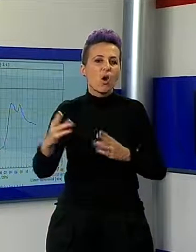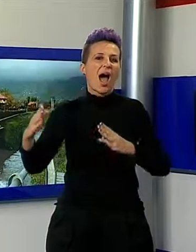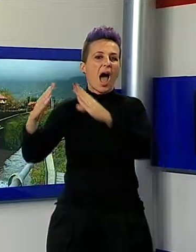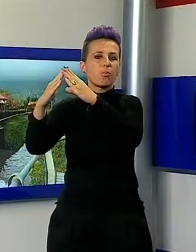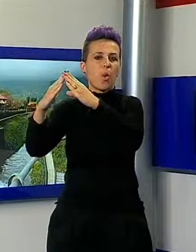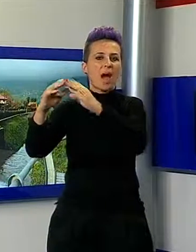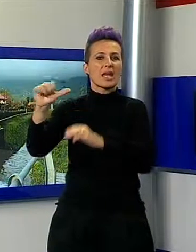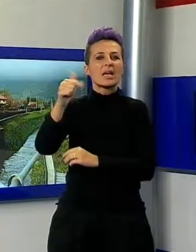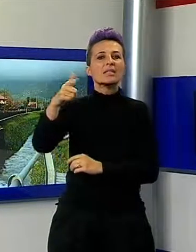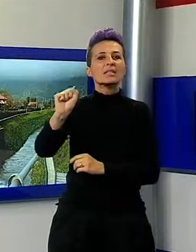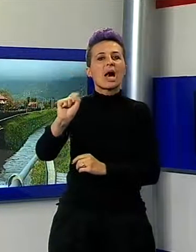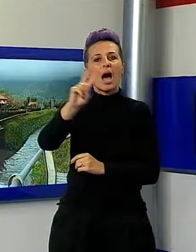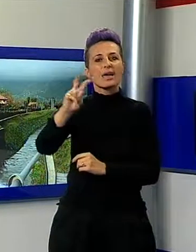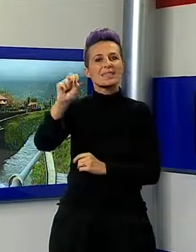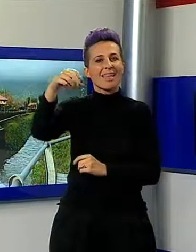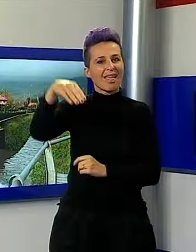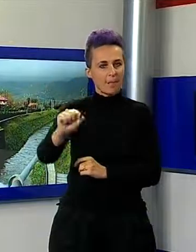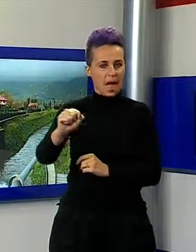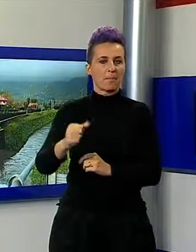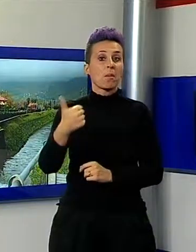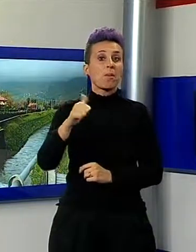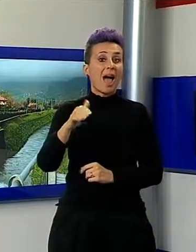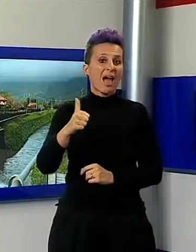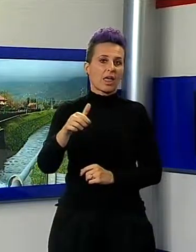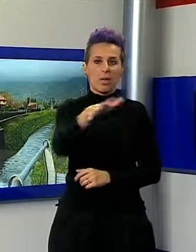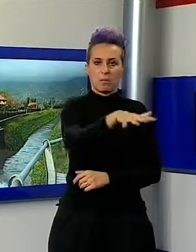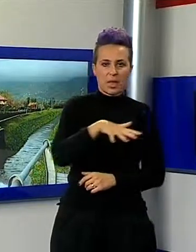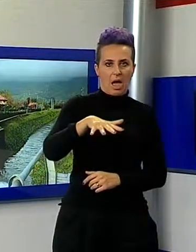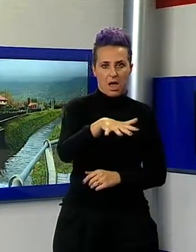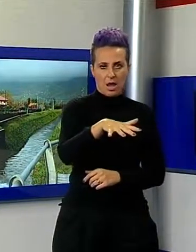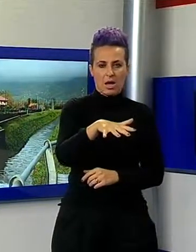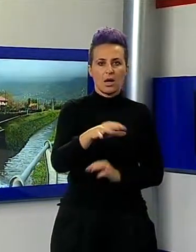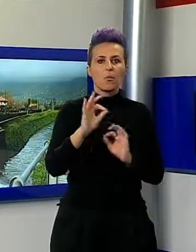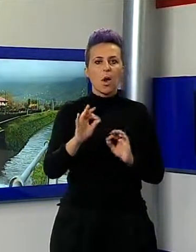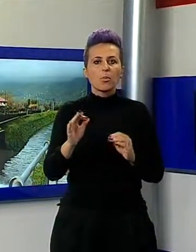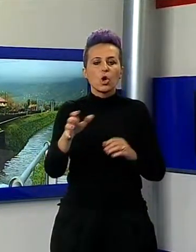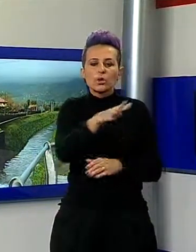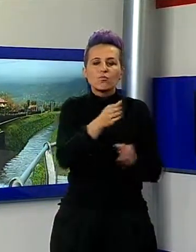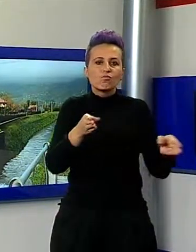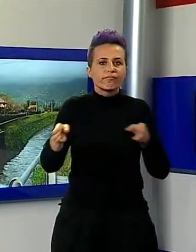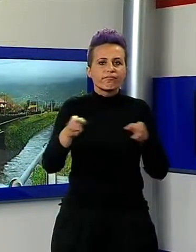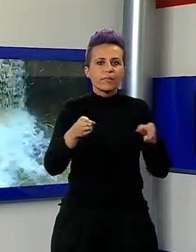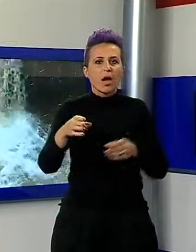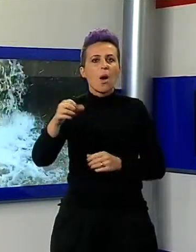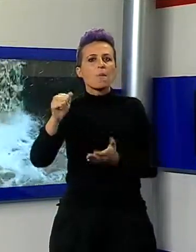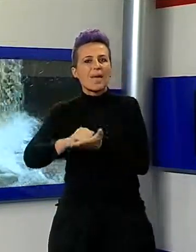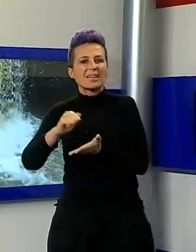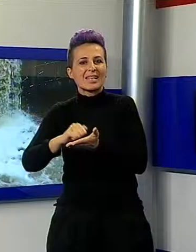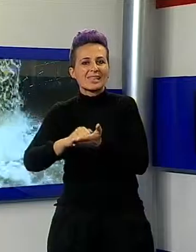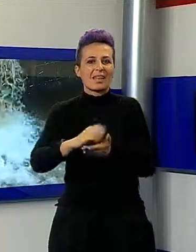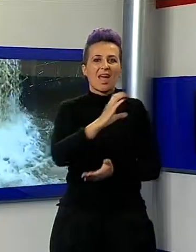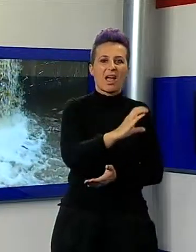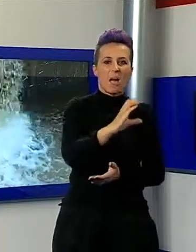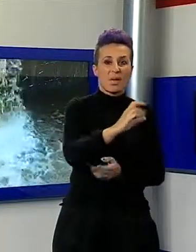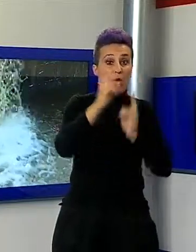Cardoso, ma le precipitazioni abbondanti hanno colpito tutta la piana, specie tra Pietrasante e Camaiore, come riferisce il consorzio di bonifica